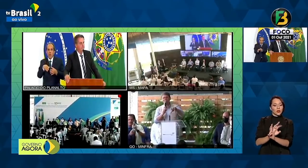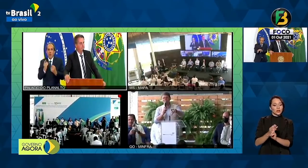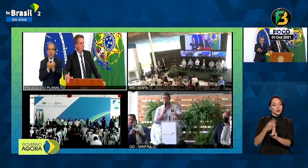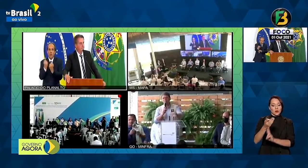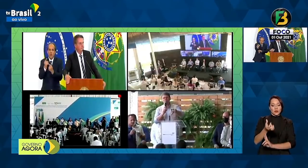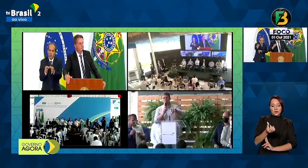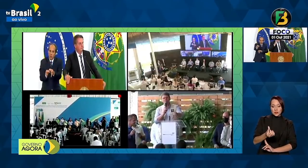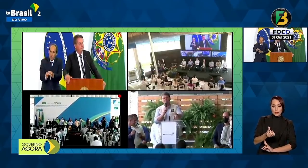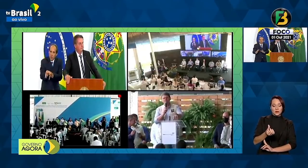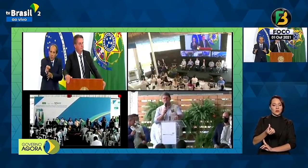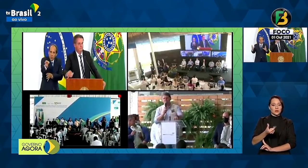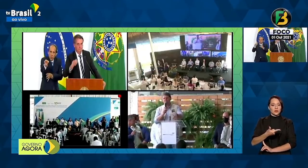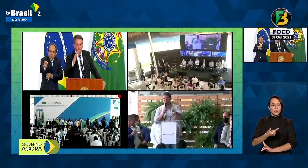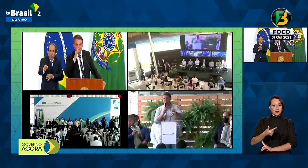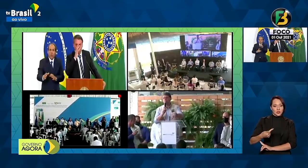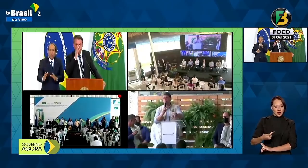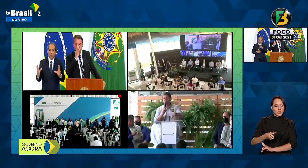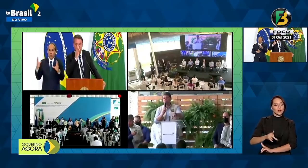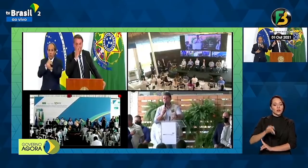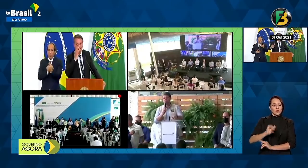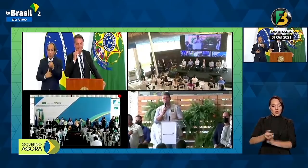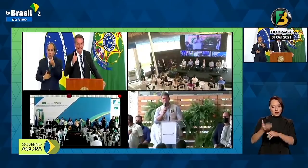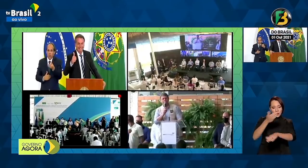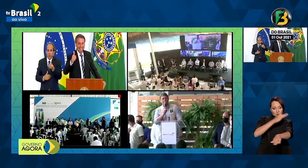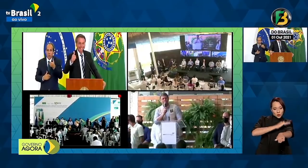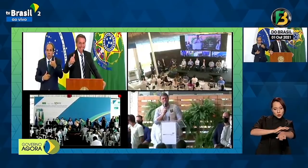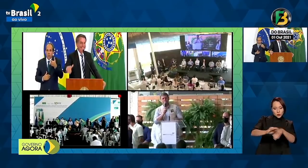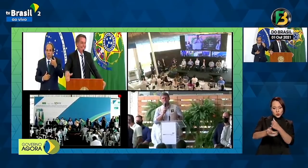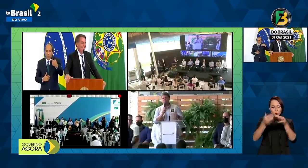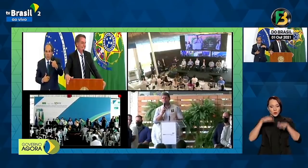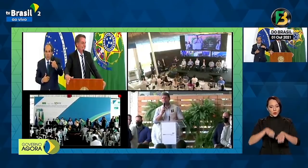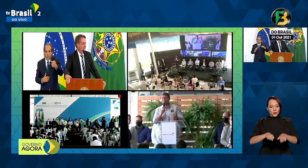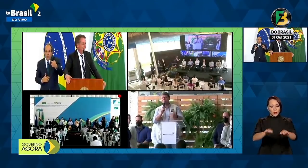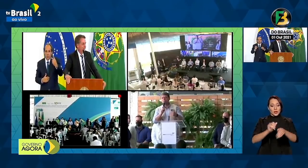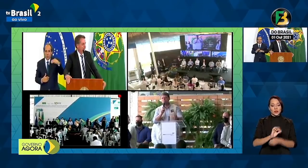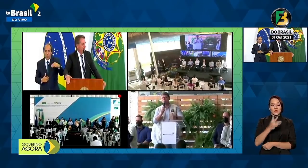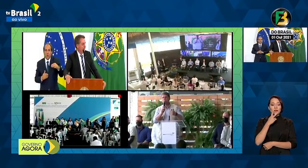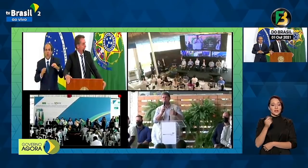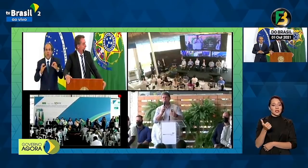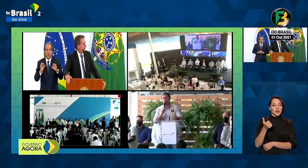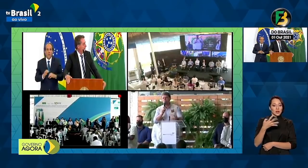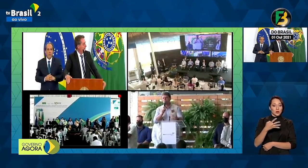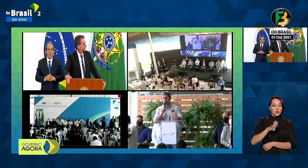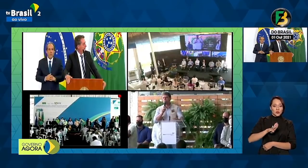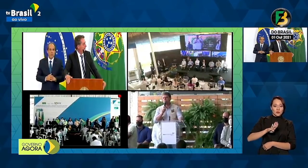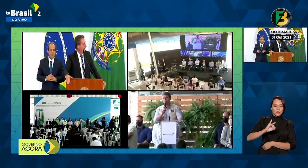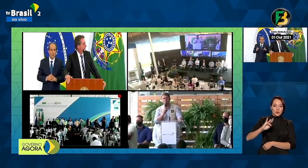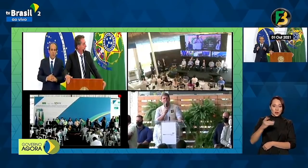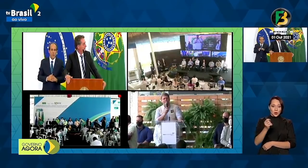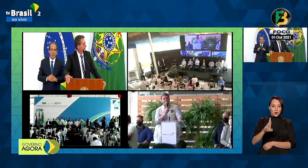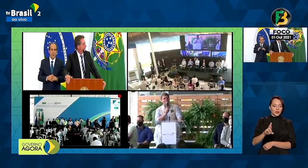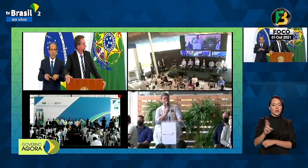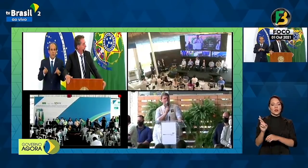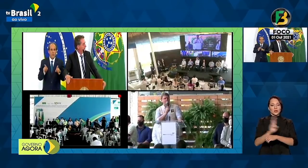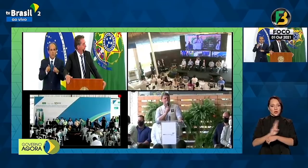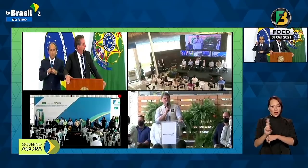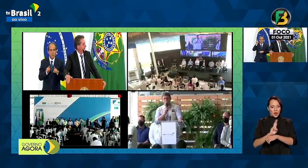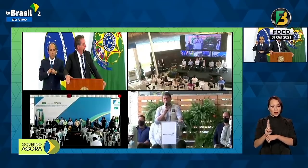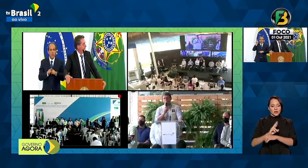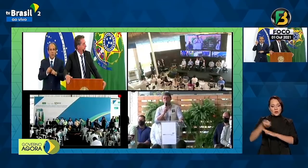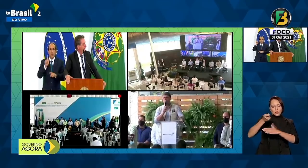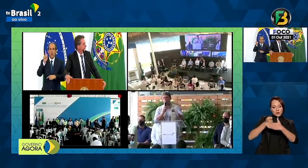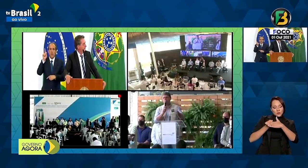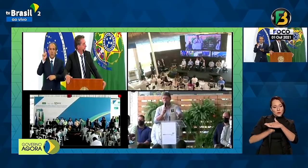627 serão duplicados. Estamos falando de 14 bilhões de reais de